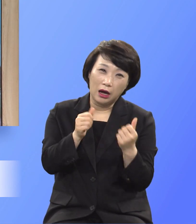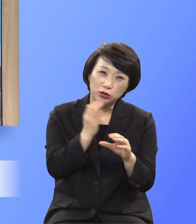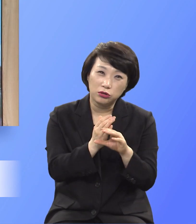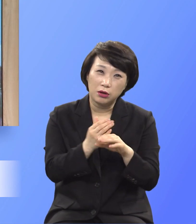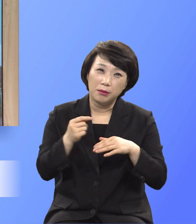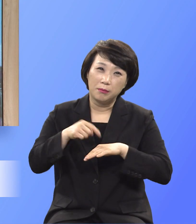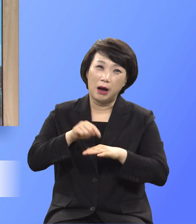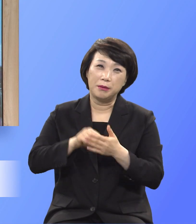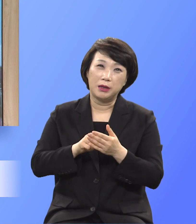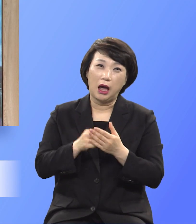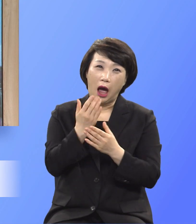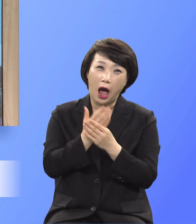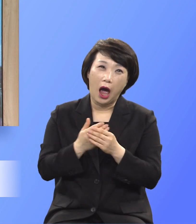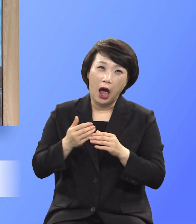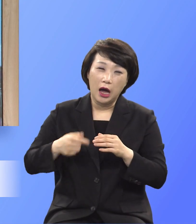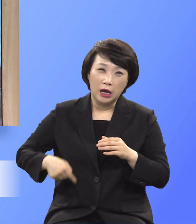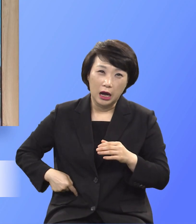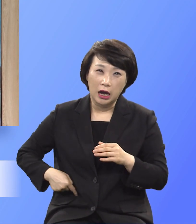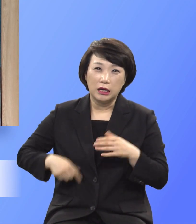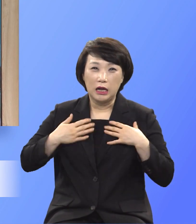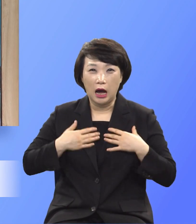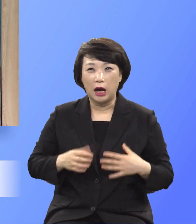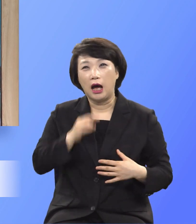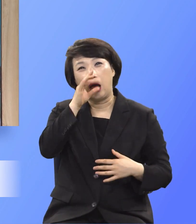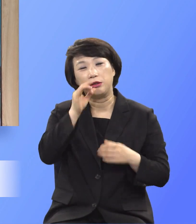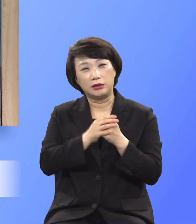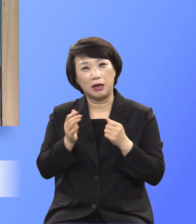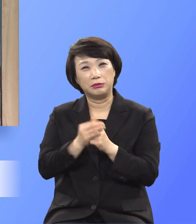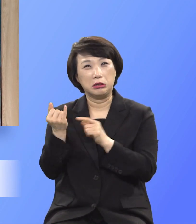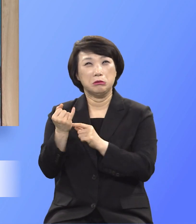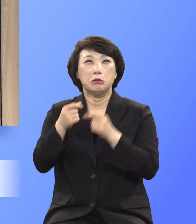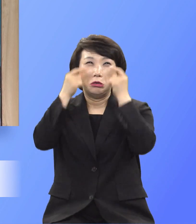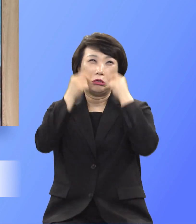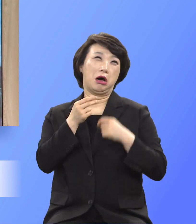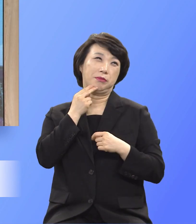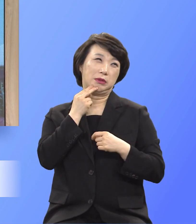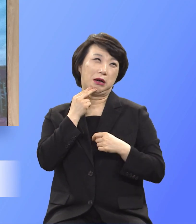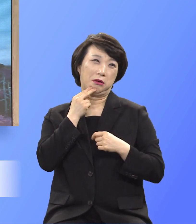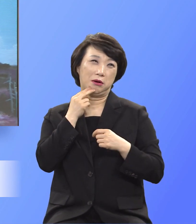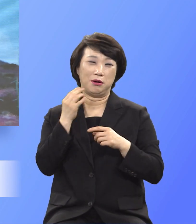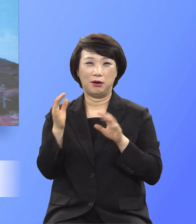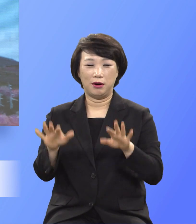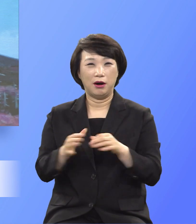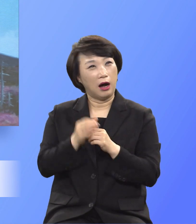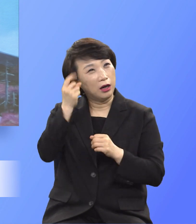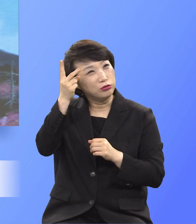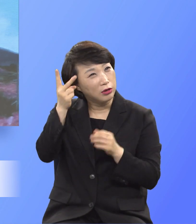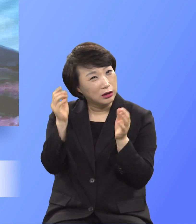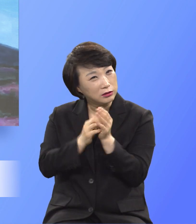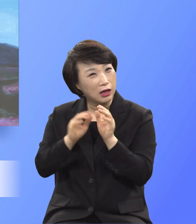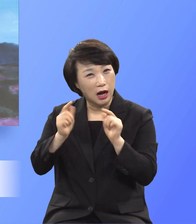그렇게 하기를 한 달 두 달도 아니고 상당한 세월 동안 하는 날까지